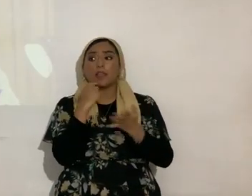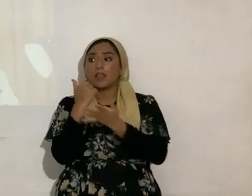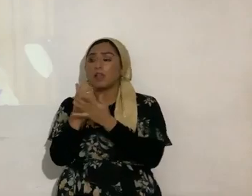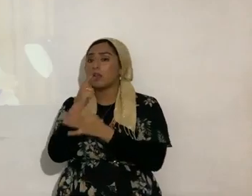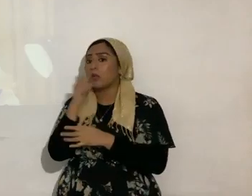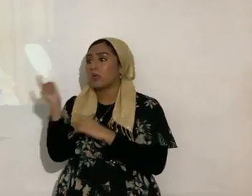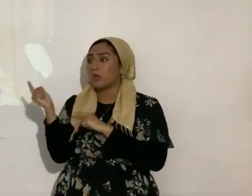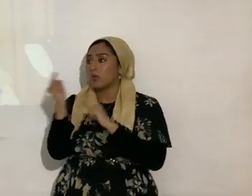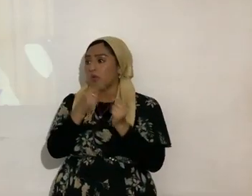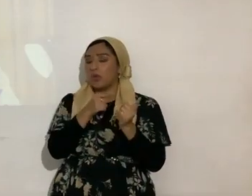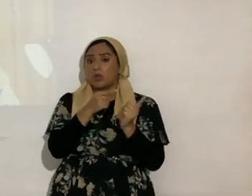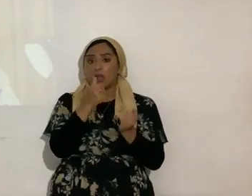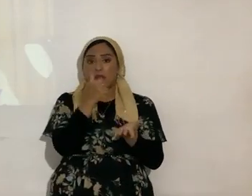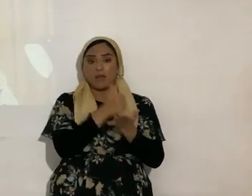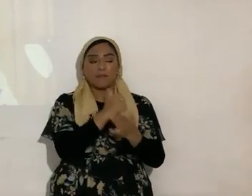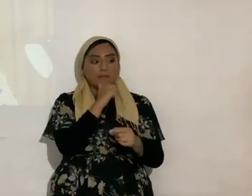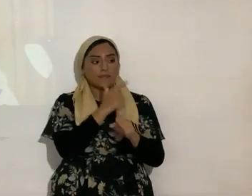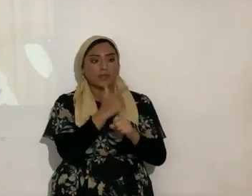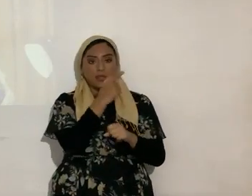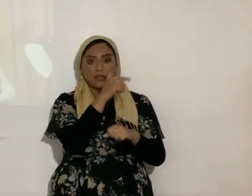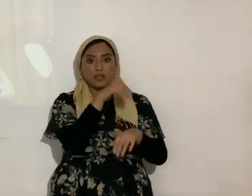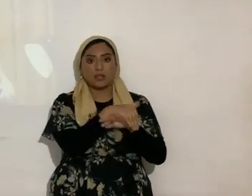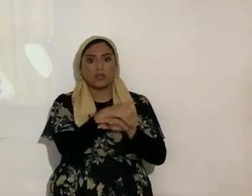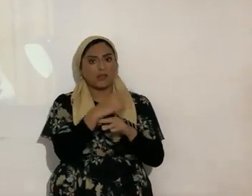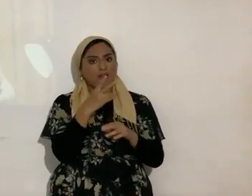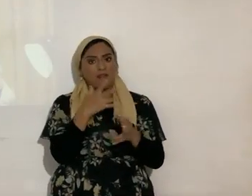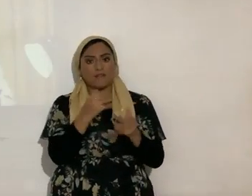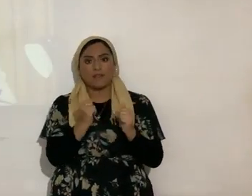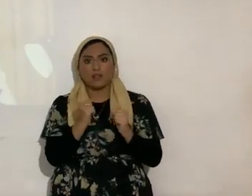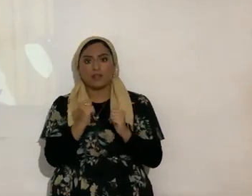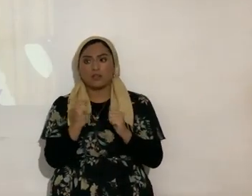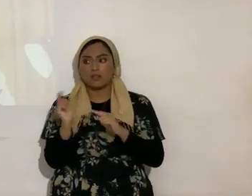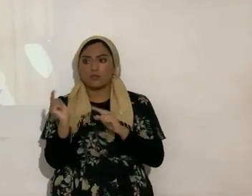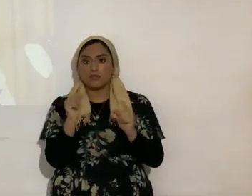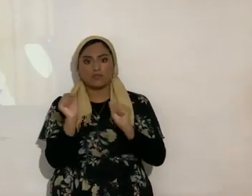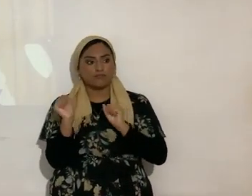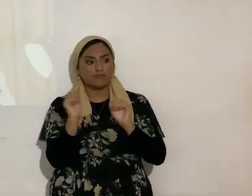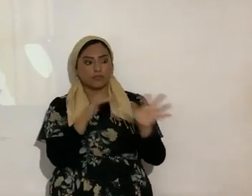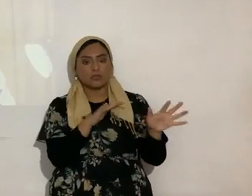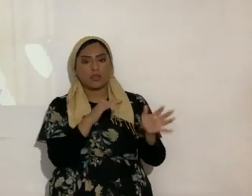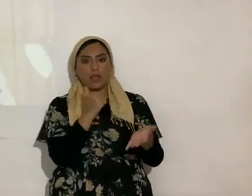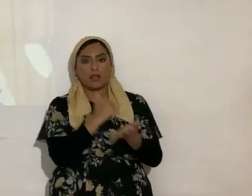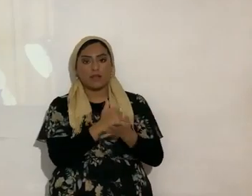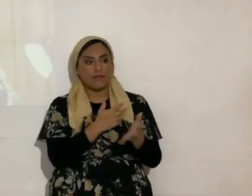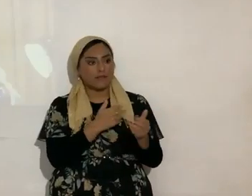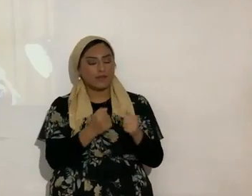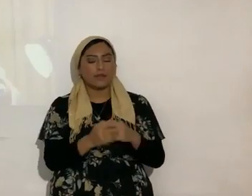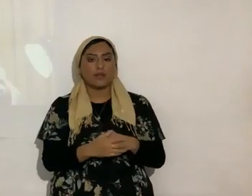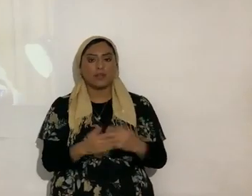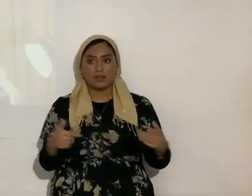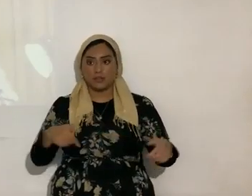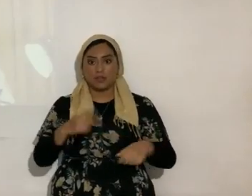ofrece para ir a ayudar a esta hermana en la noche rápido ha sido así al menos aquí en la que iba local